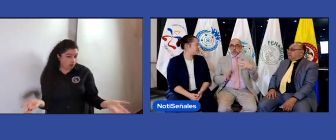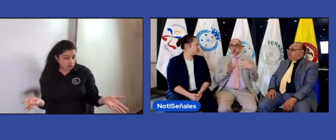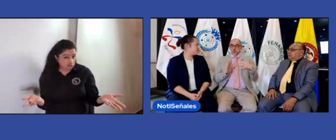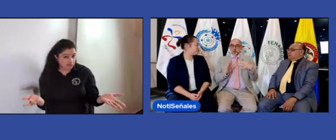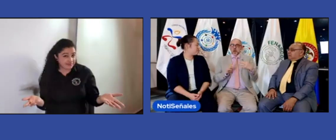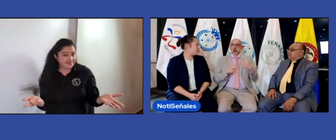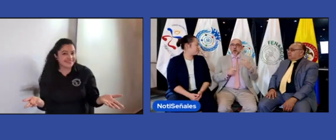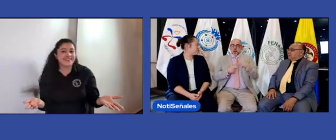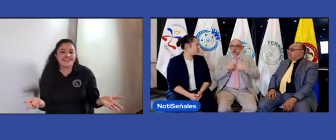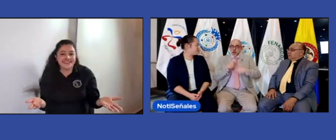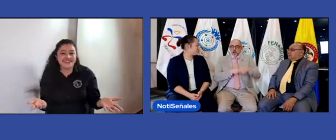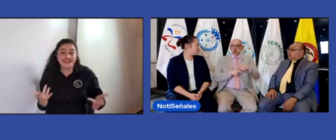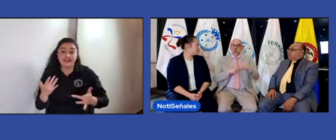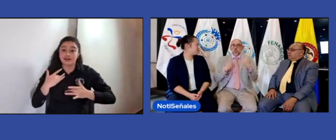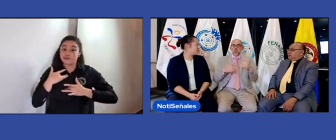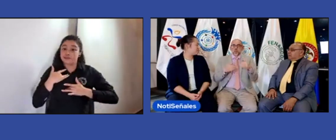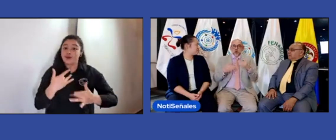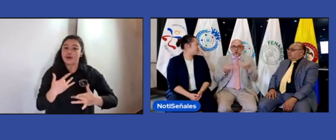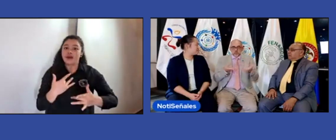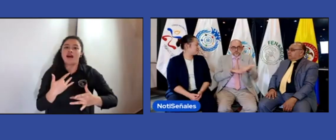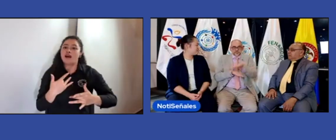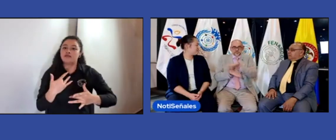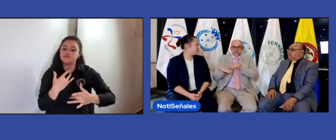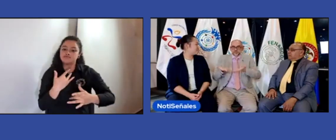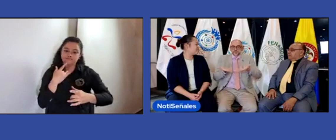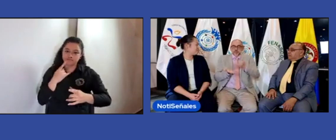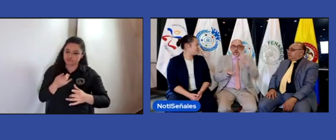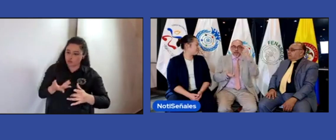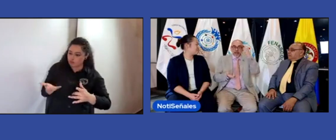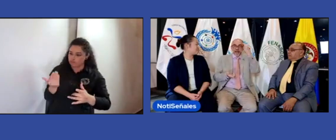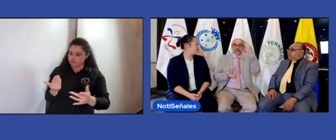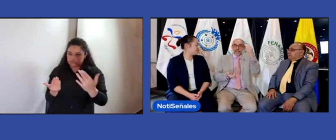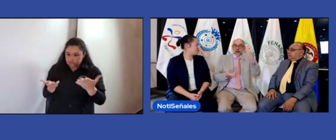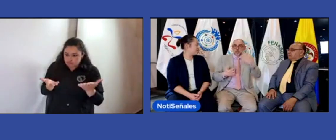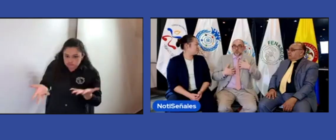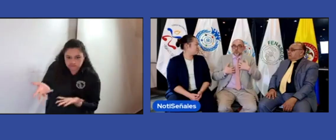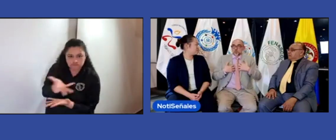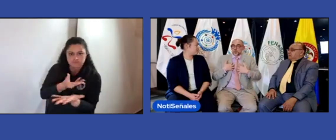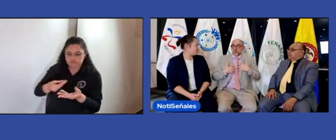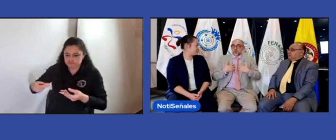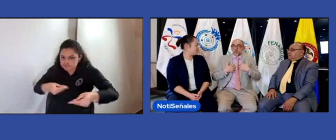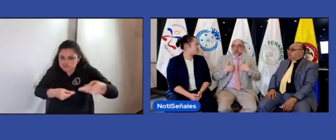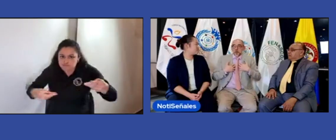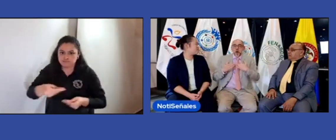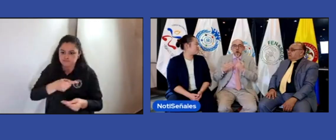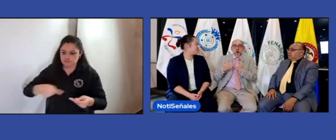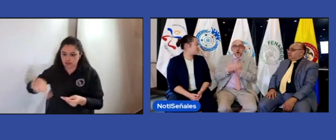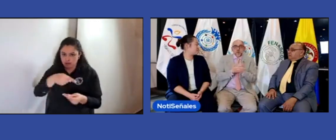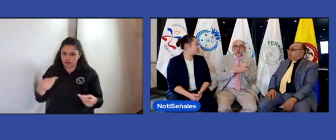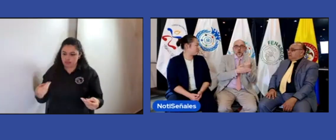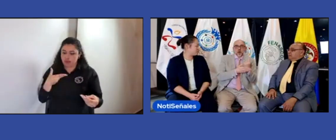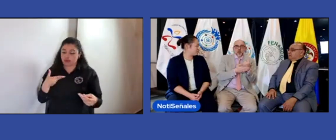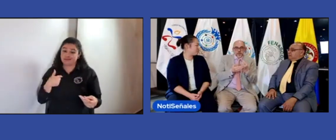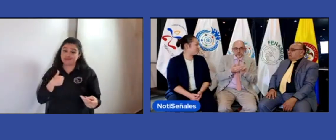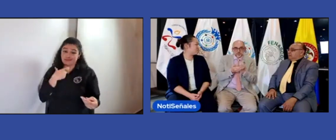Nosotros lo hacemos de manera voluntaria, porque estamos pensando en las